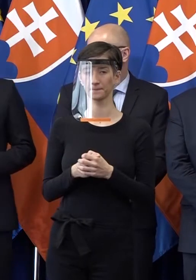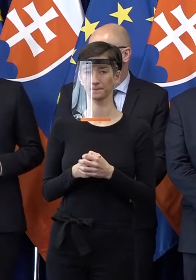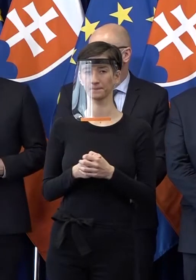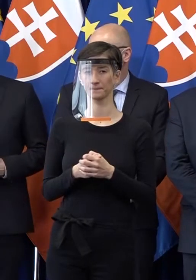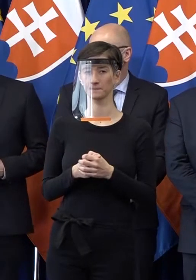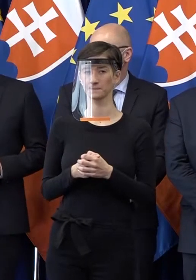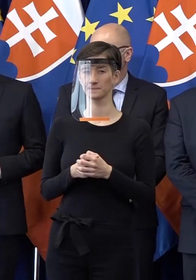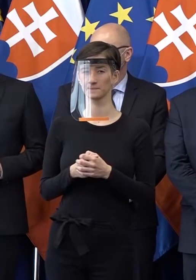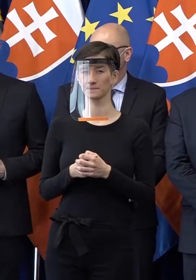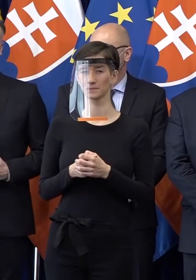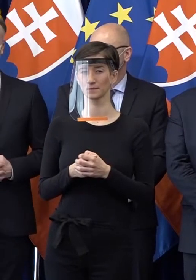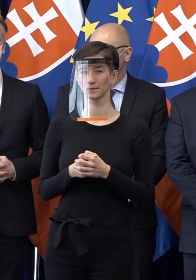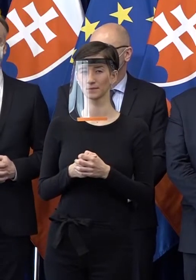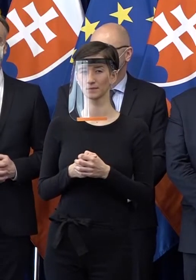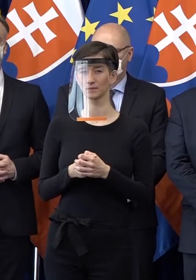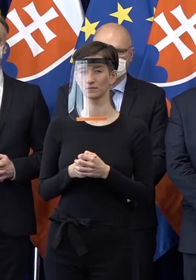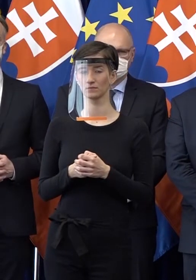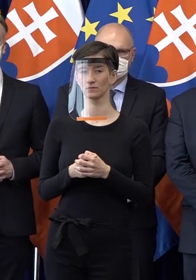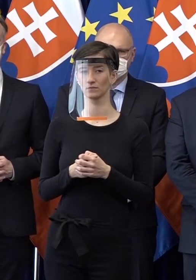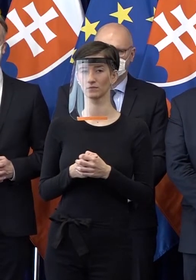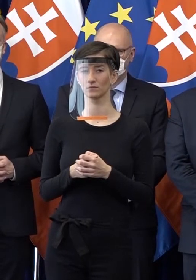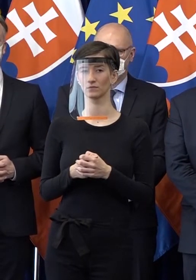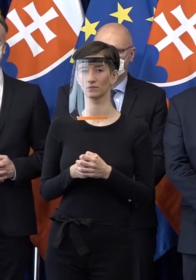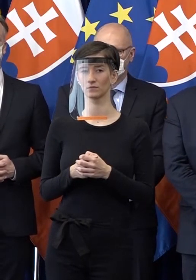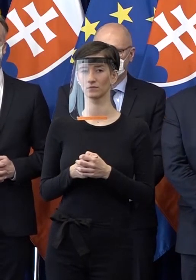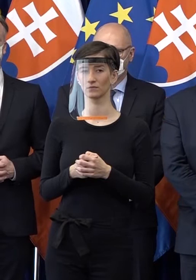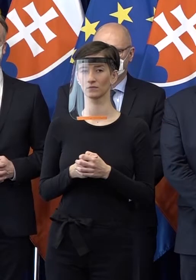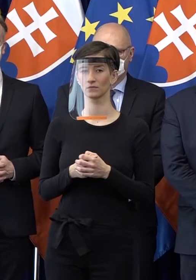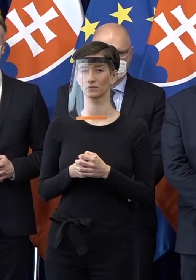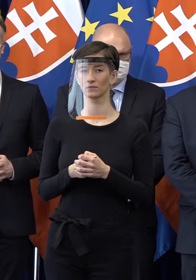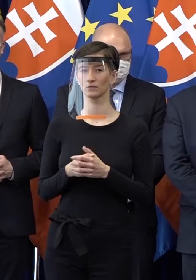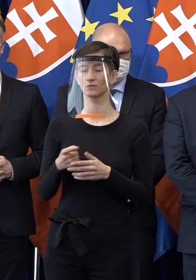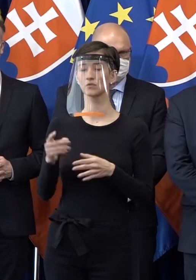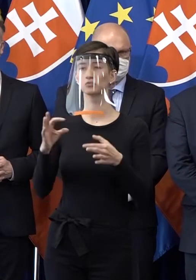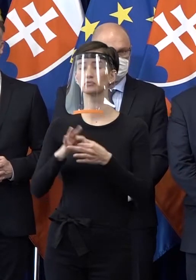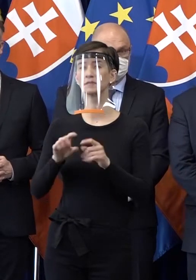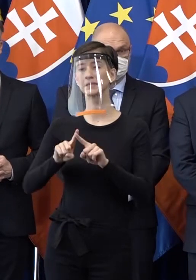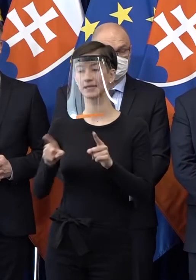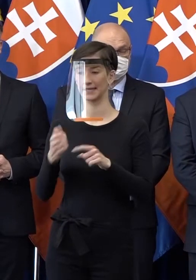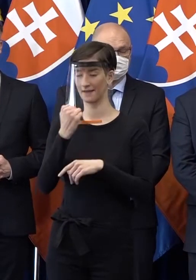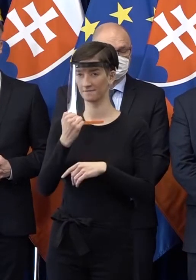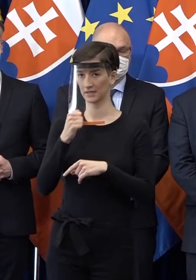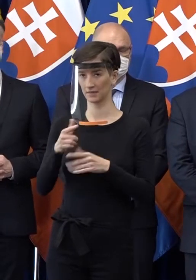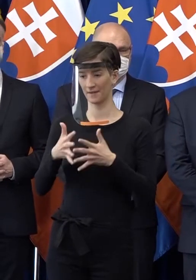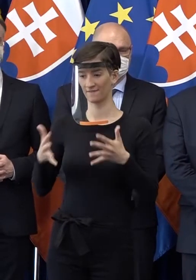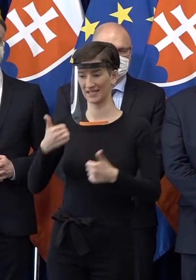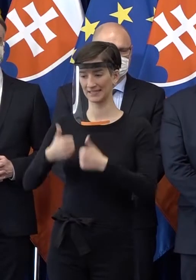prípadne dokázali byť uvoľnené niektoré právidla pre tie firmy, ktoré by fungovať mohli? Bavili ste sa aj o tomto?